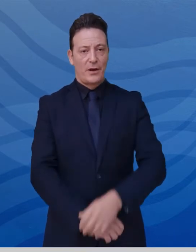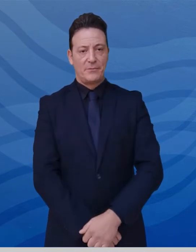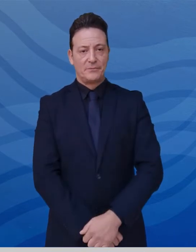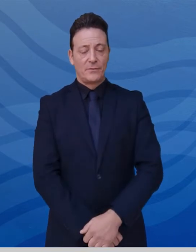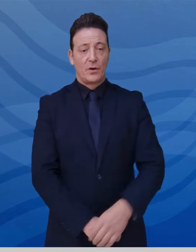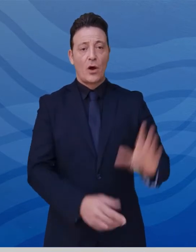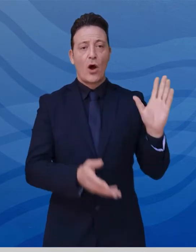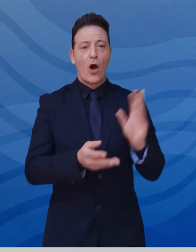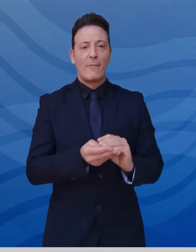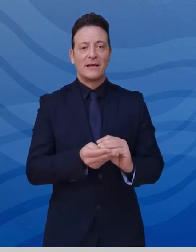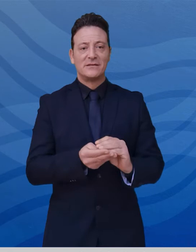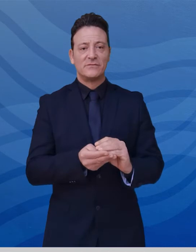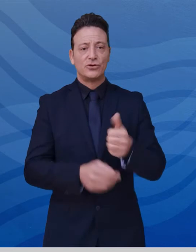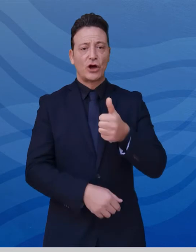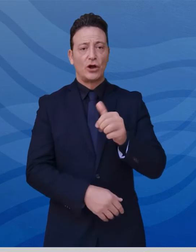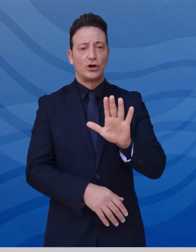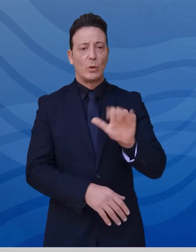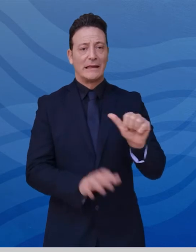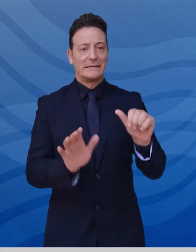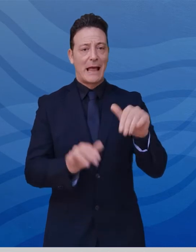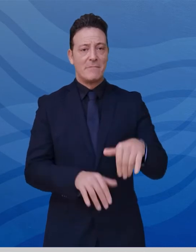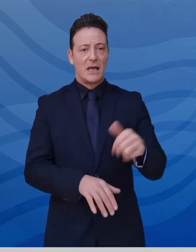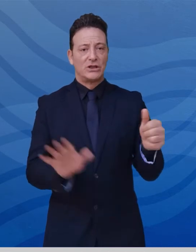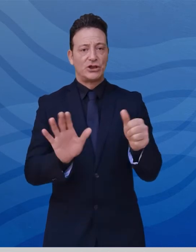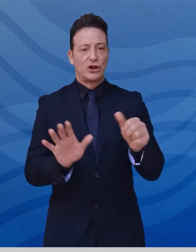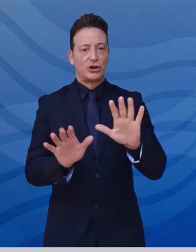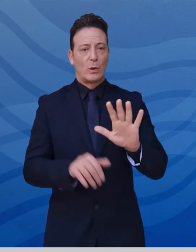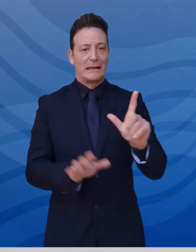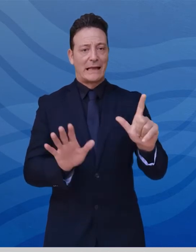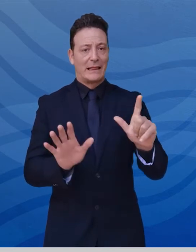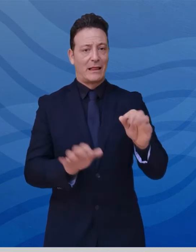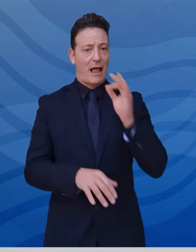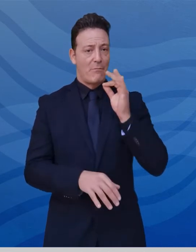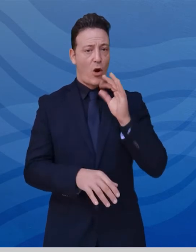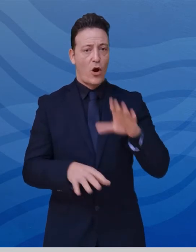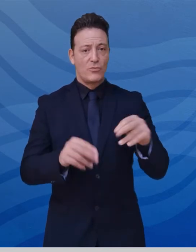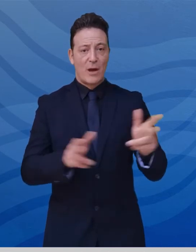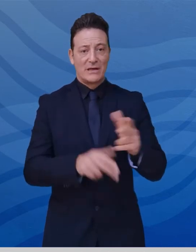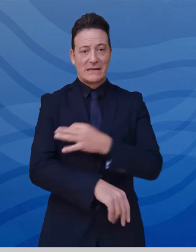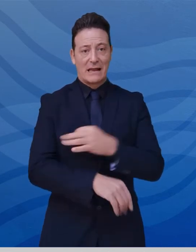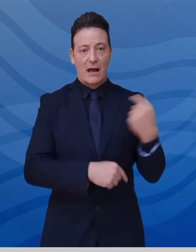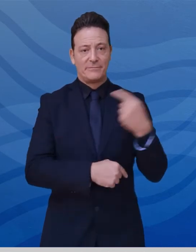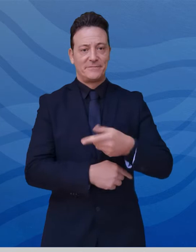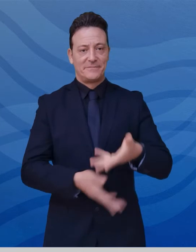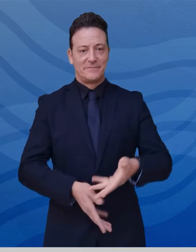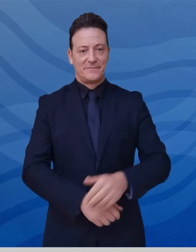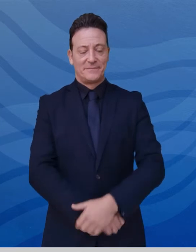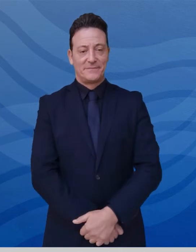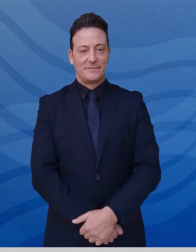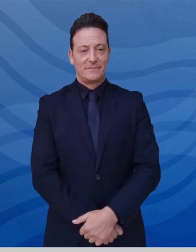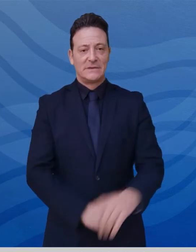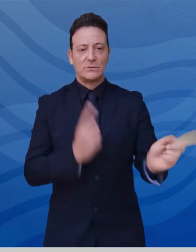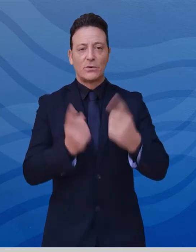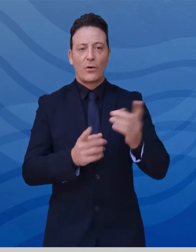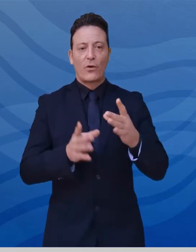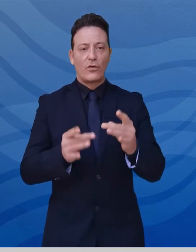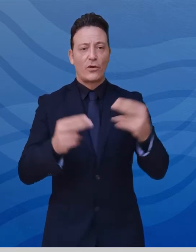per complessivi 156.657 tamponi effettuati dall'inizio dell'epidemia. Le positività